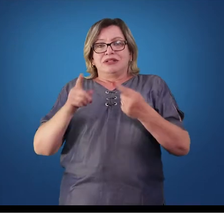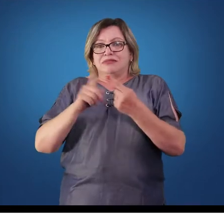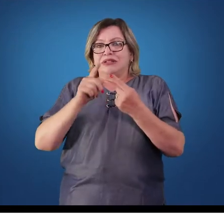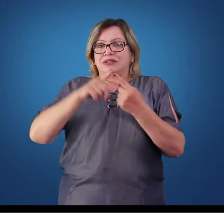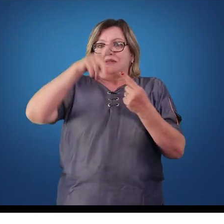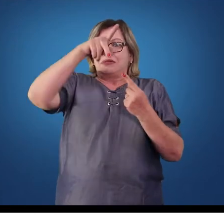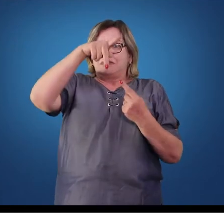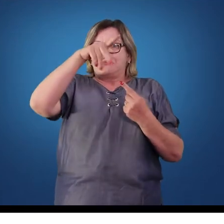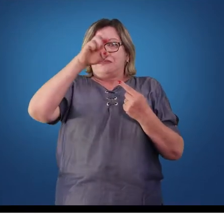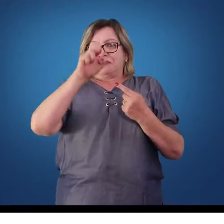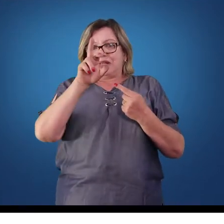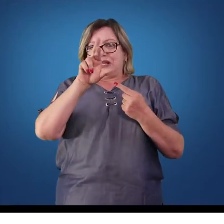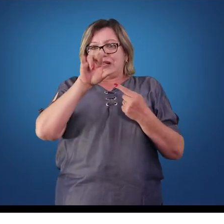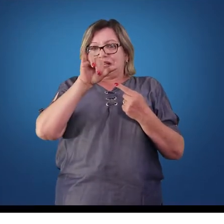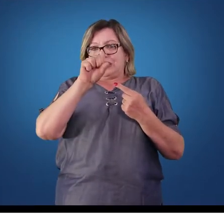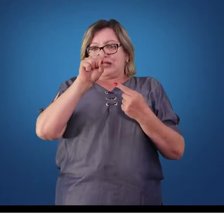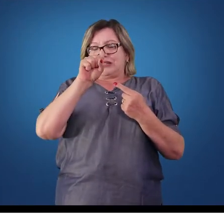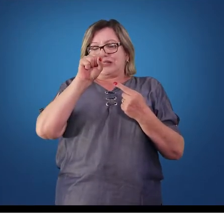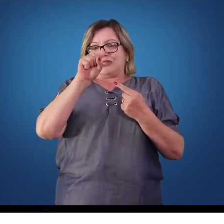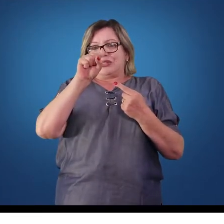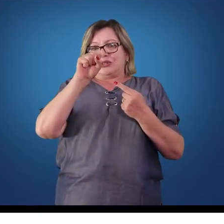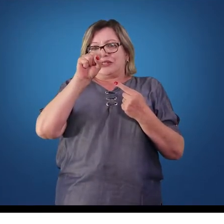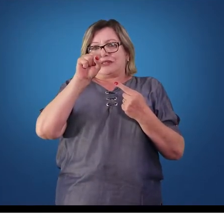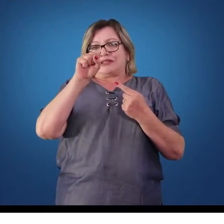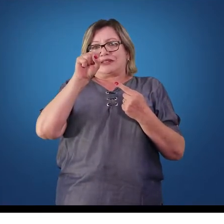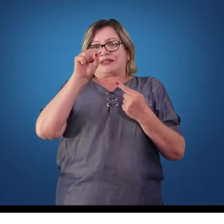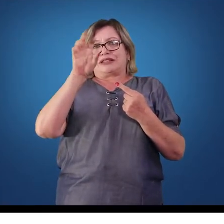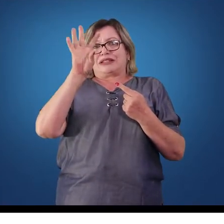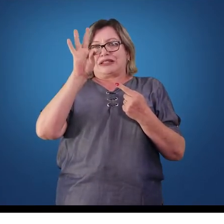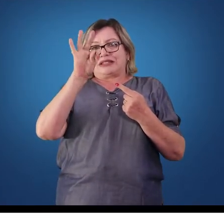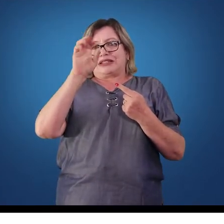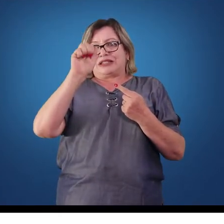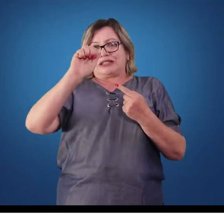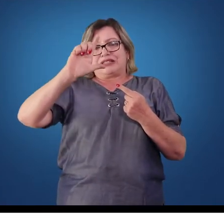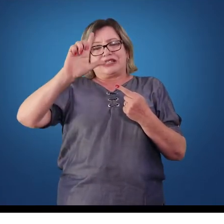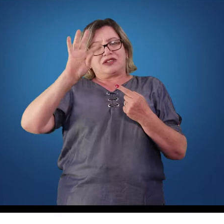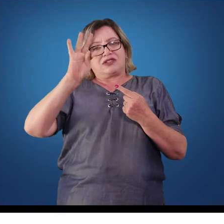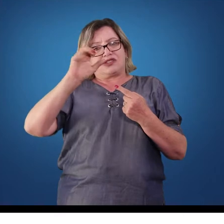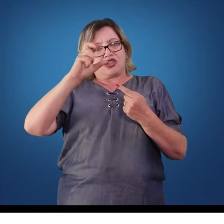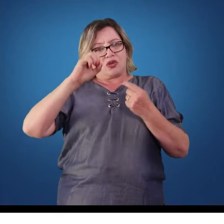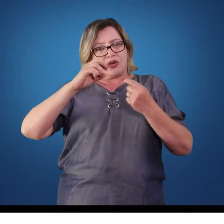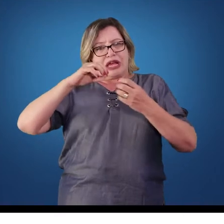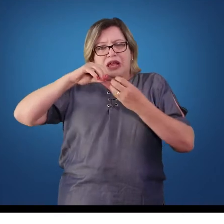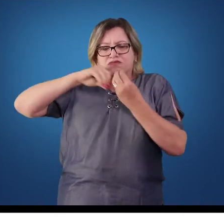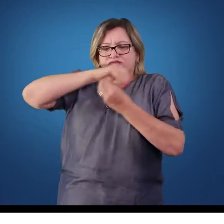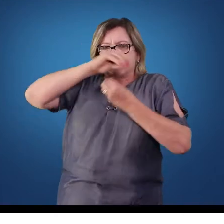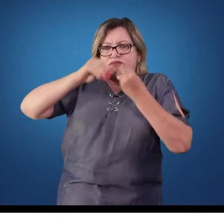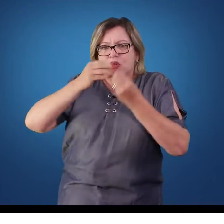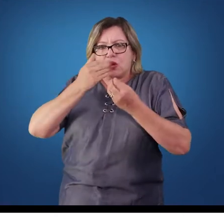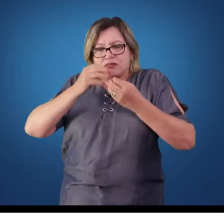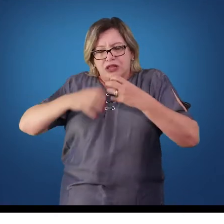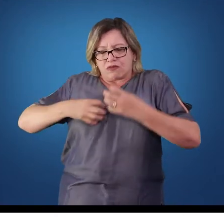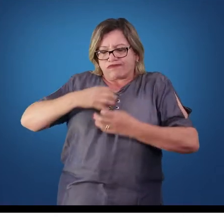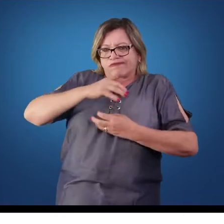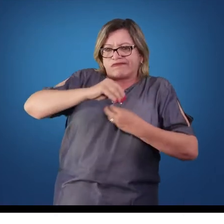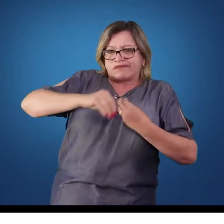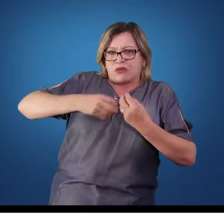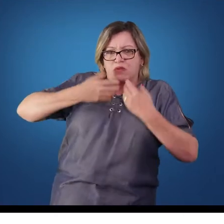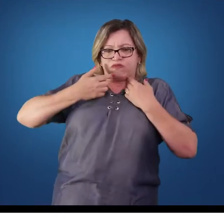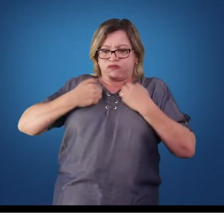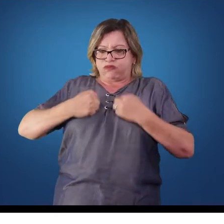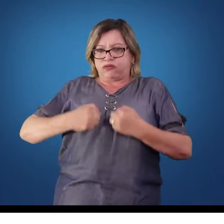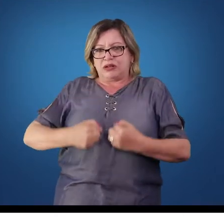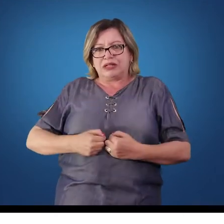caracteriza pela movimentação do bolo alimentar pelos mais diversos órgãos digestórios, enquanto que o movimento de mistura se